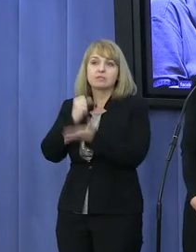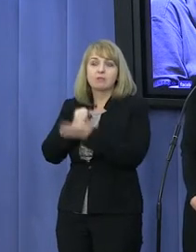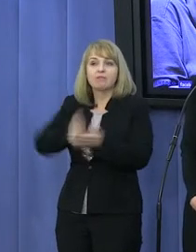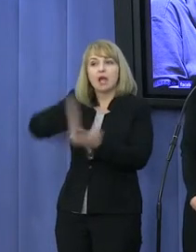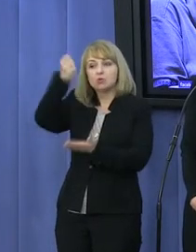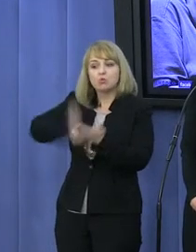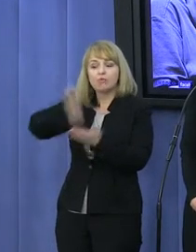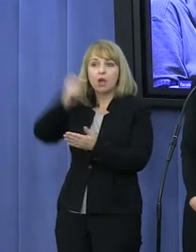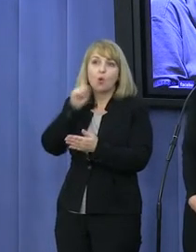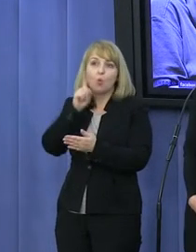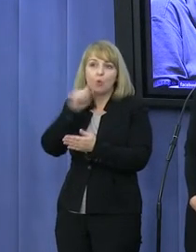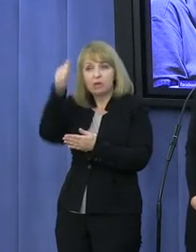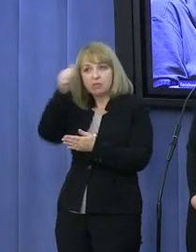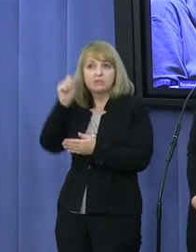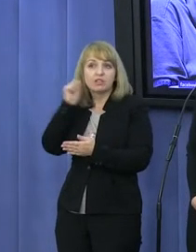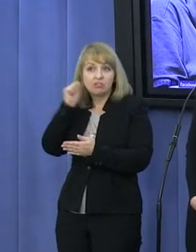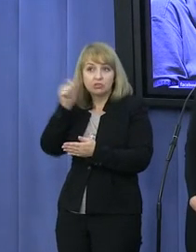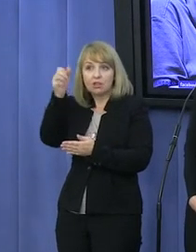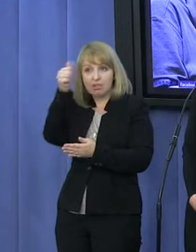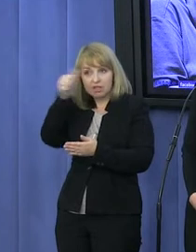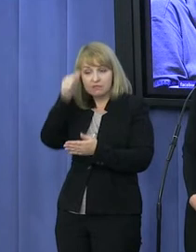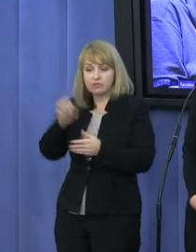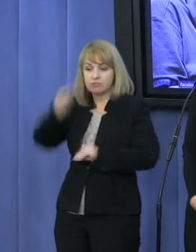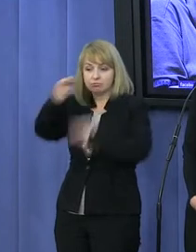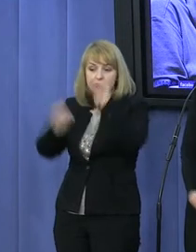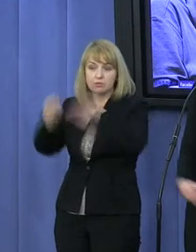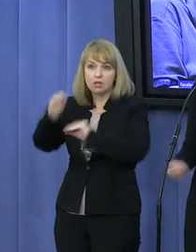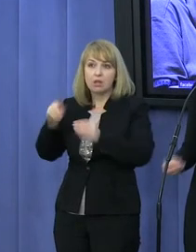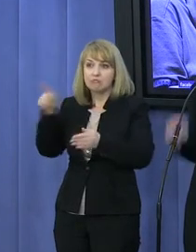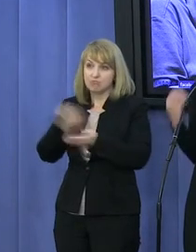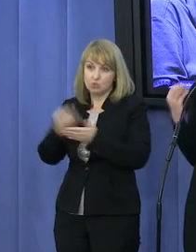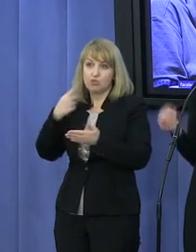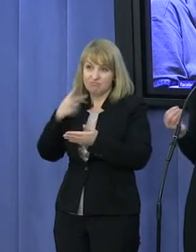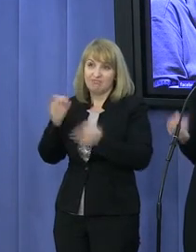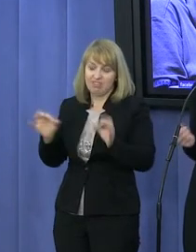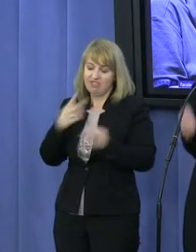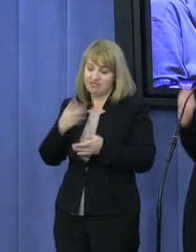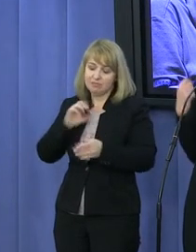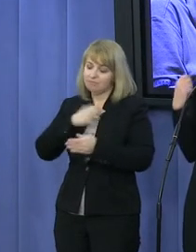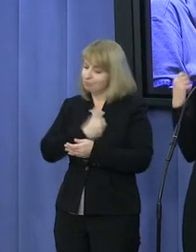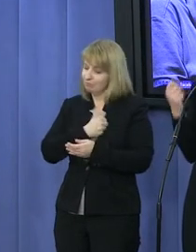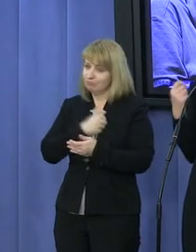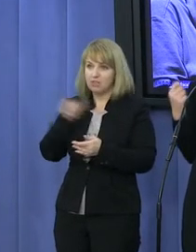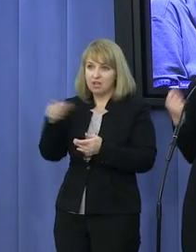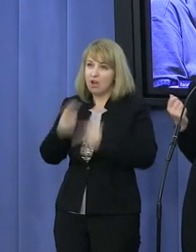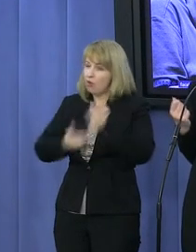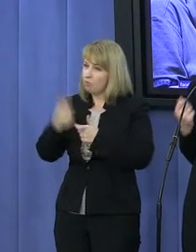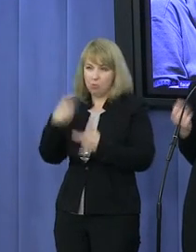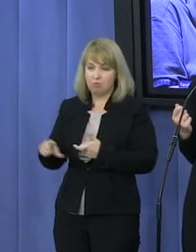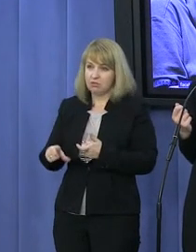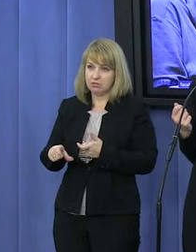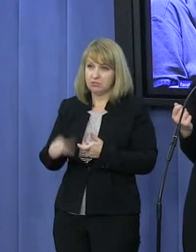kobiet, już pan zawiódł. Dlaczego w ten sposób traktuje pan swój elektorat, dla których demokracja i liberalizm